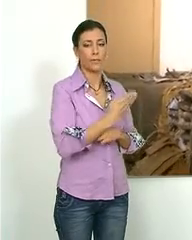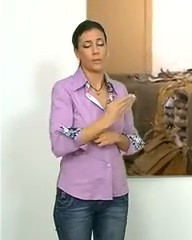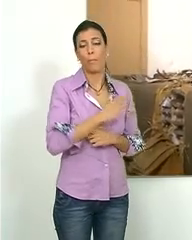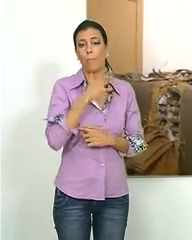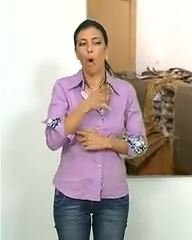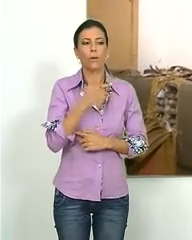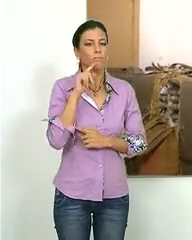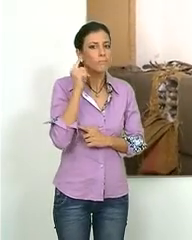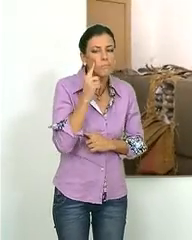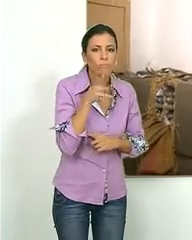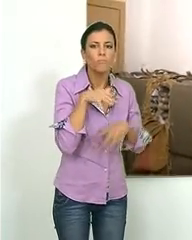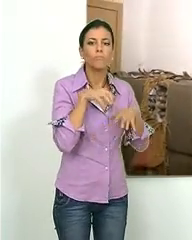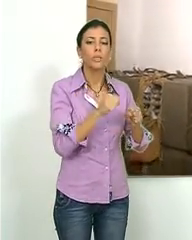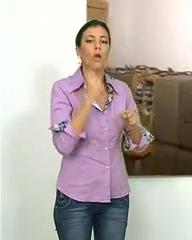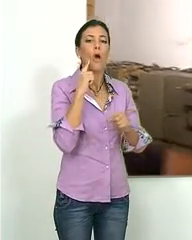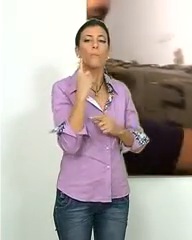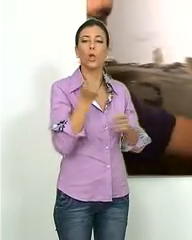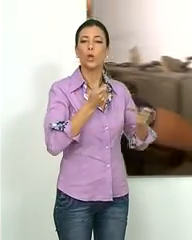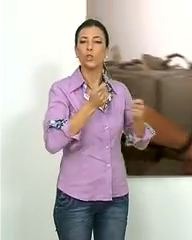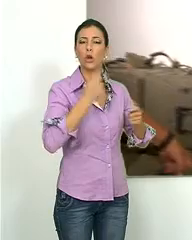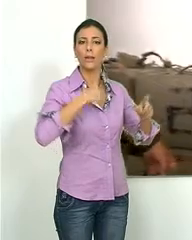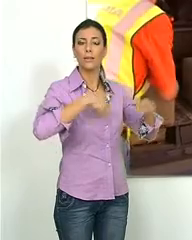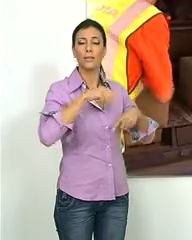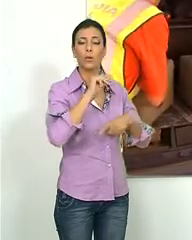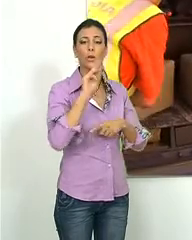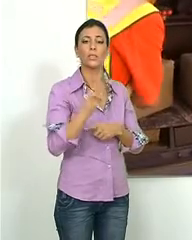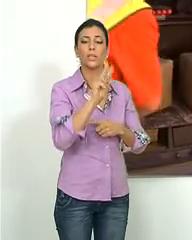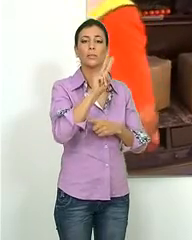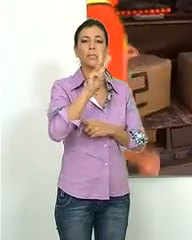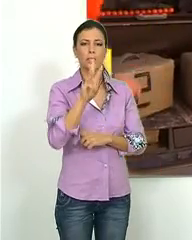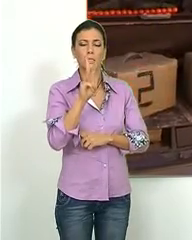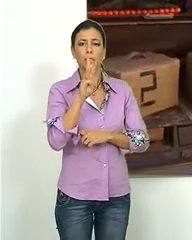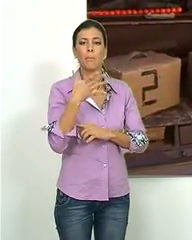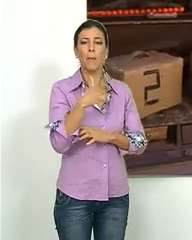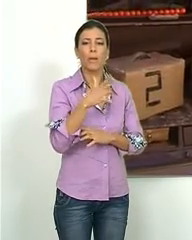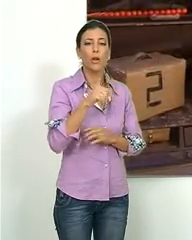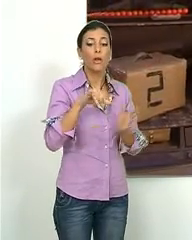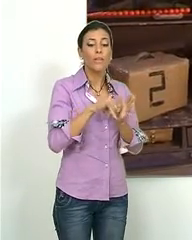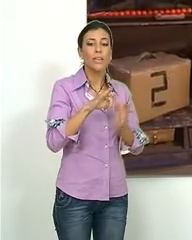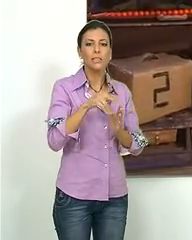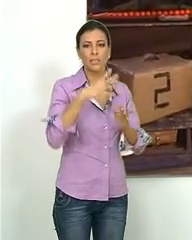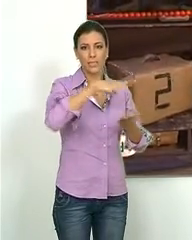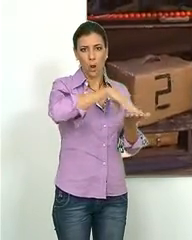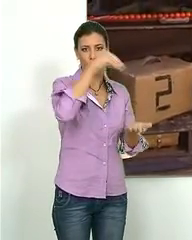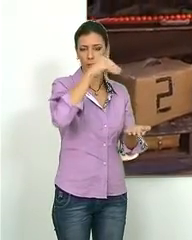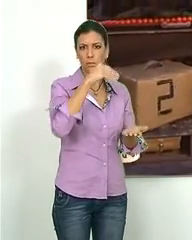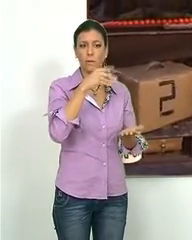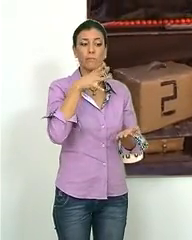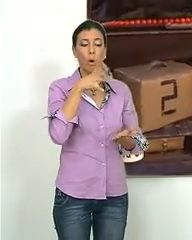pública al ser sorprendidos en un control de carretera en la 323 a la altura de la Villa de Salobreña,